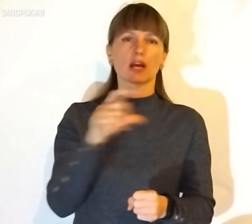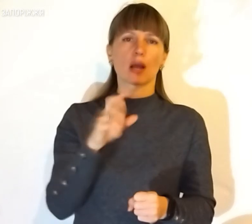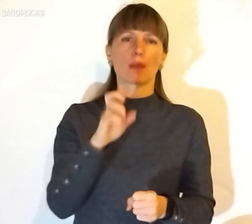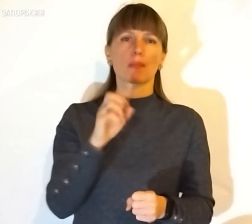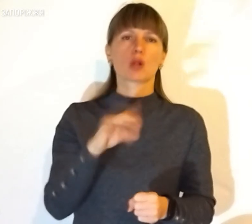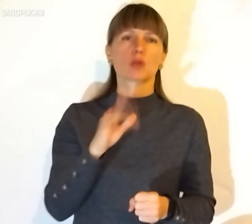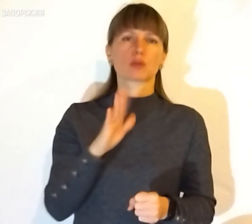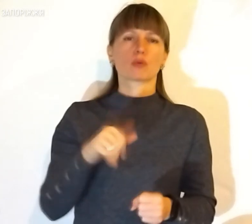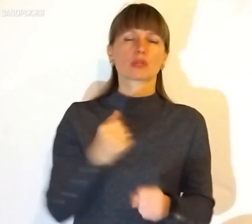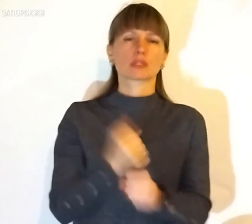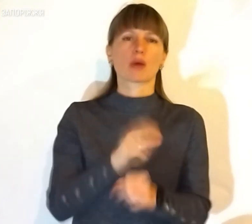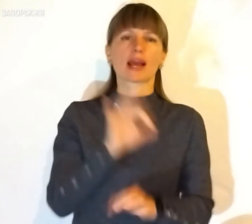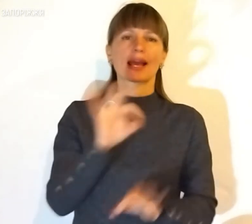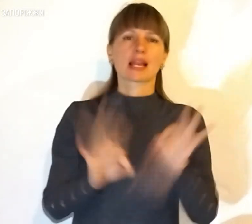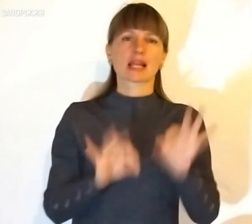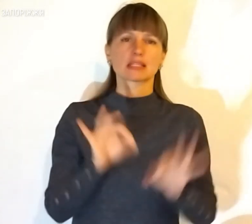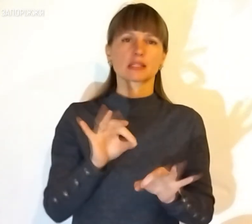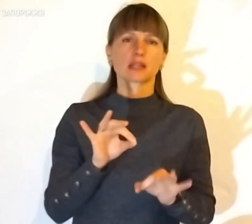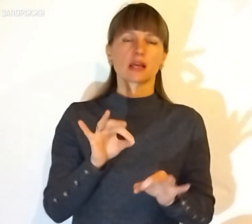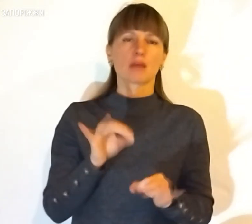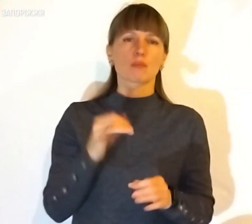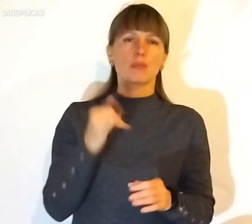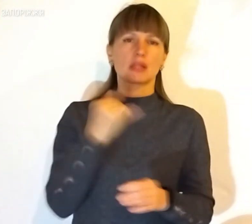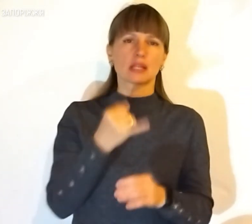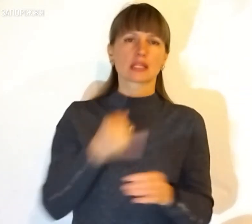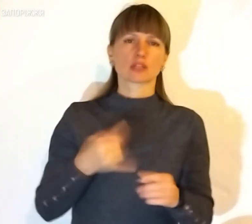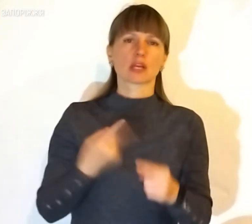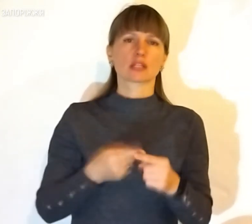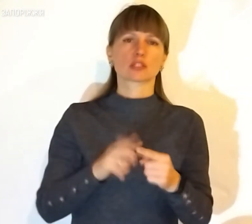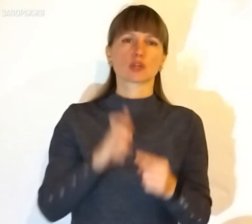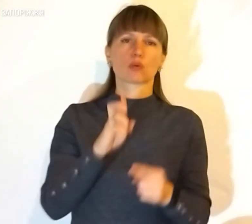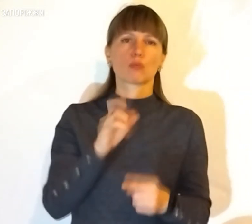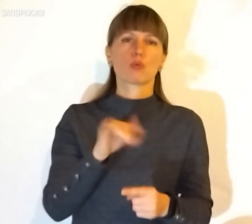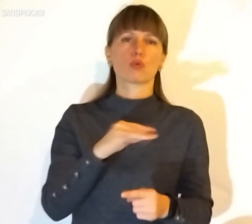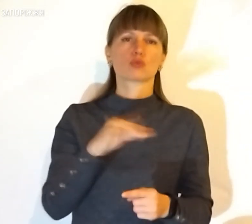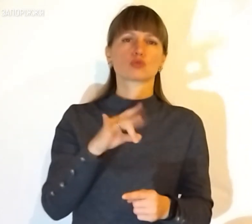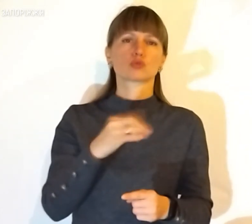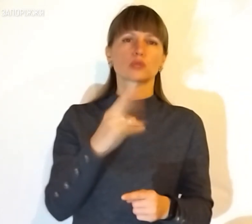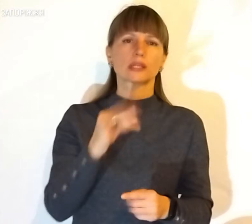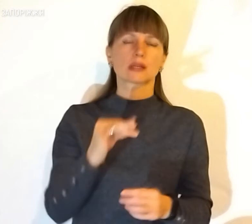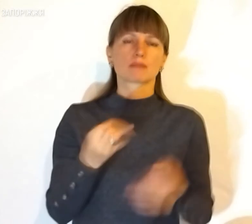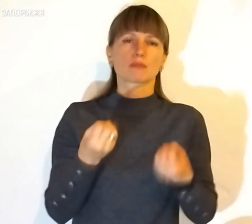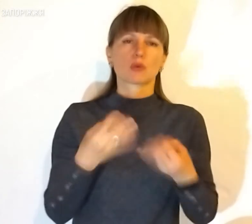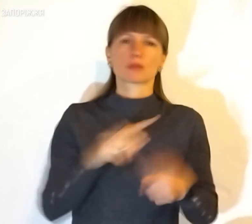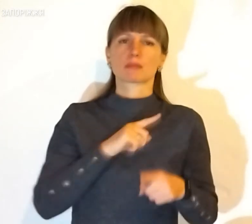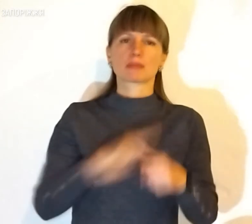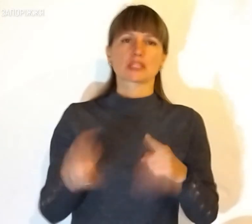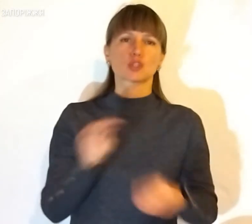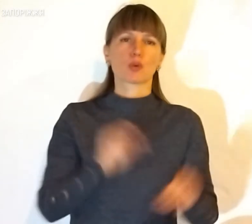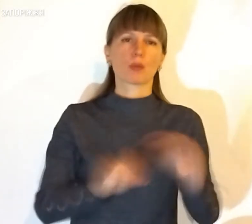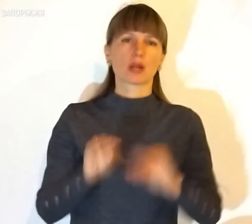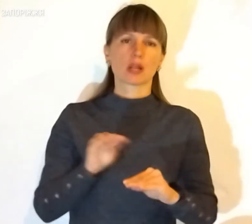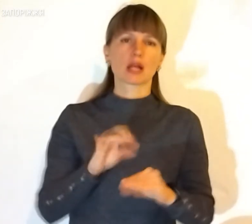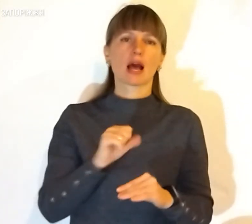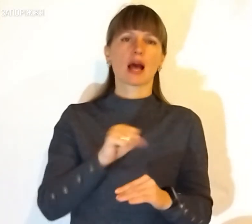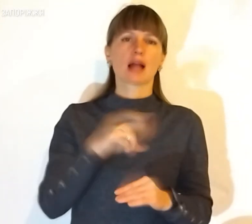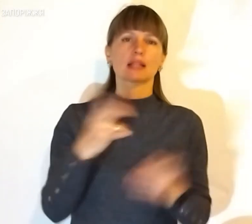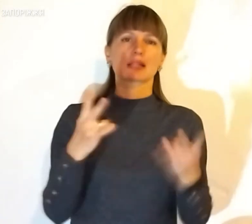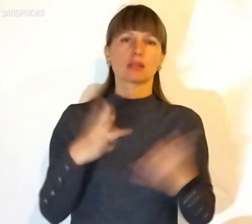Потім я зробив креслення під лазерну різку, і ці буржуйки дуже просто і швидко збираються. Але треба було